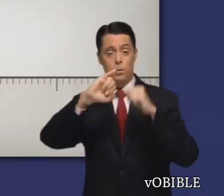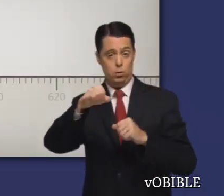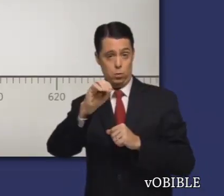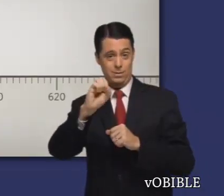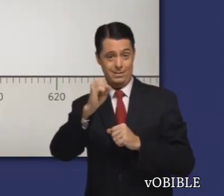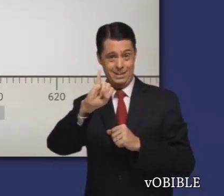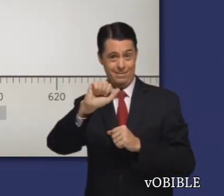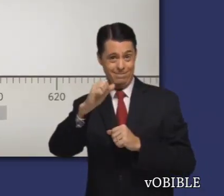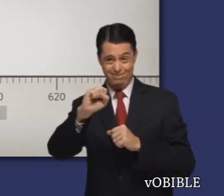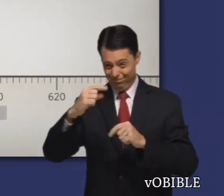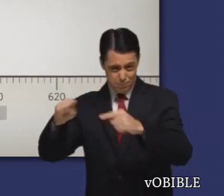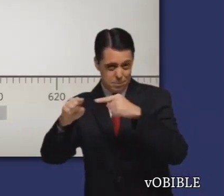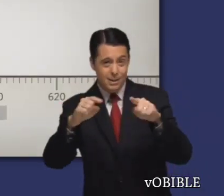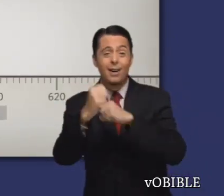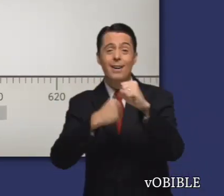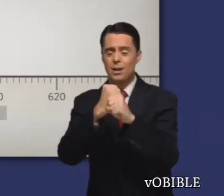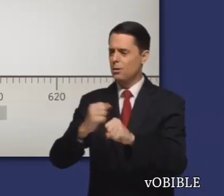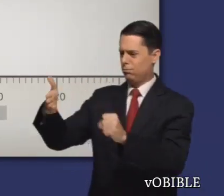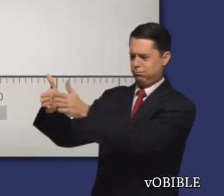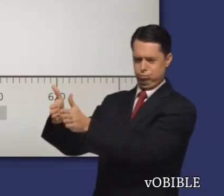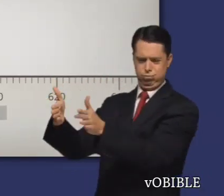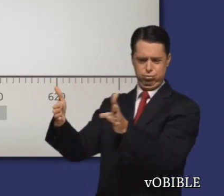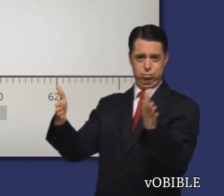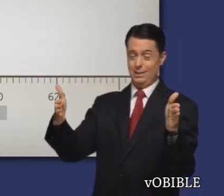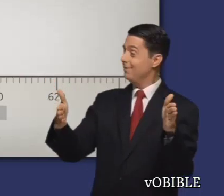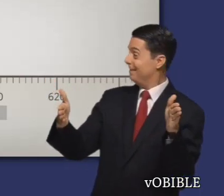Profetizó a principios del reinado del fiel Josías.